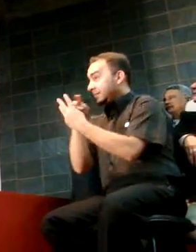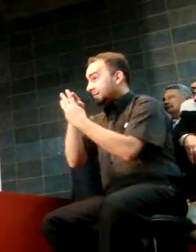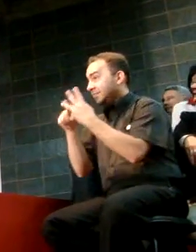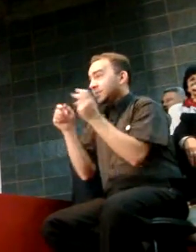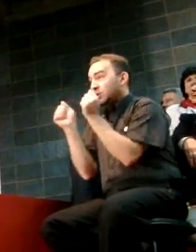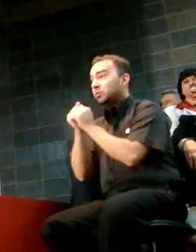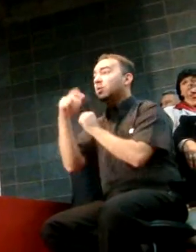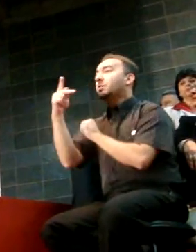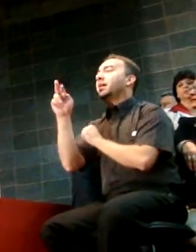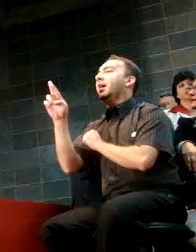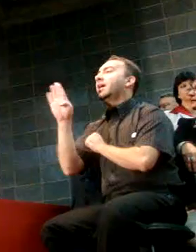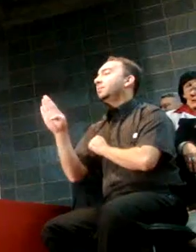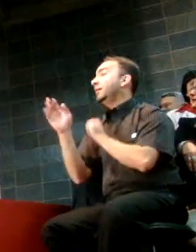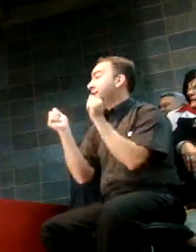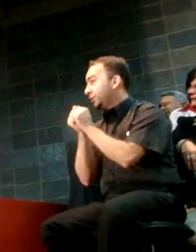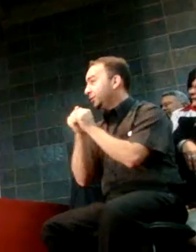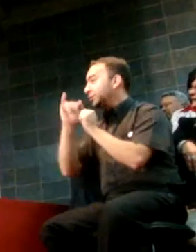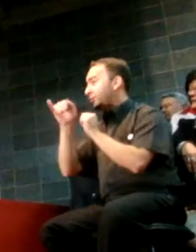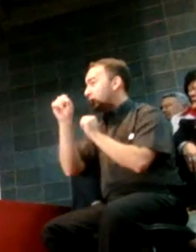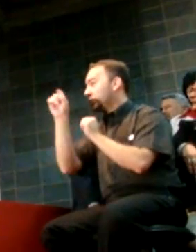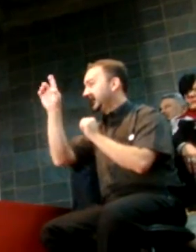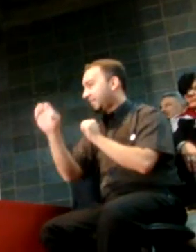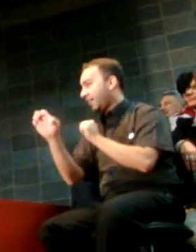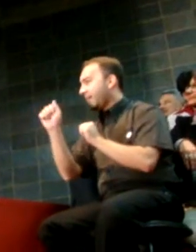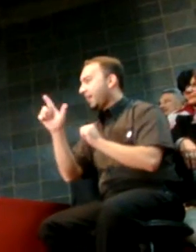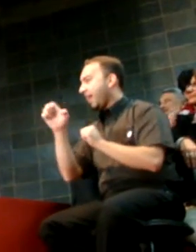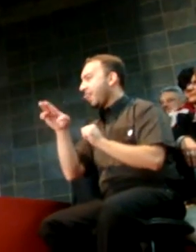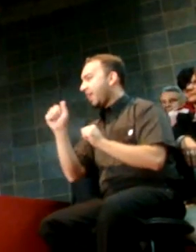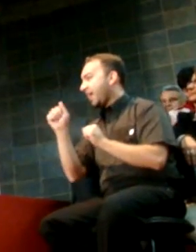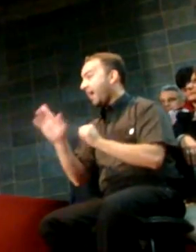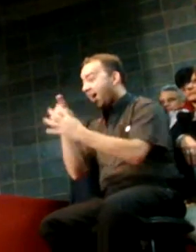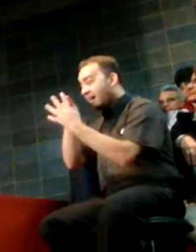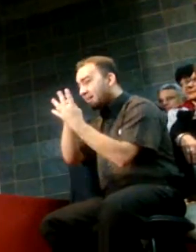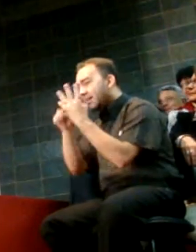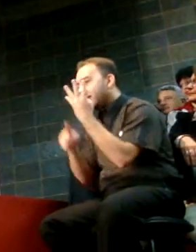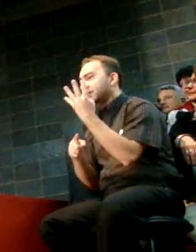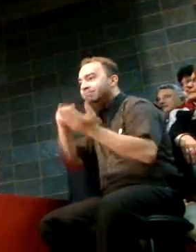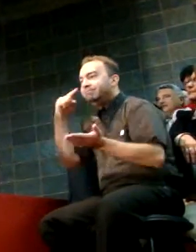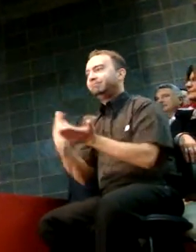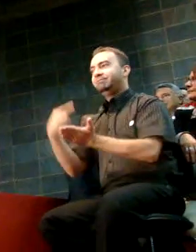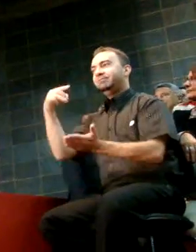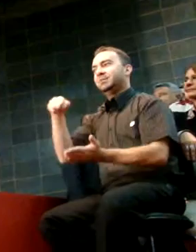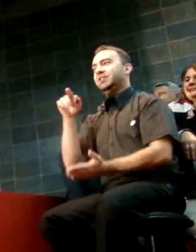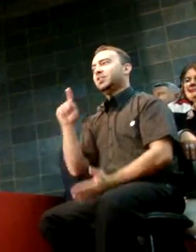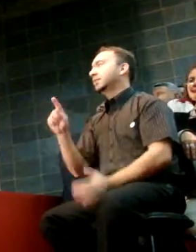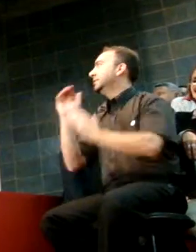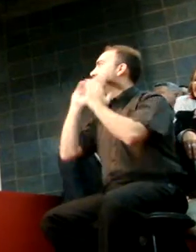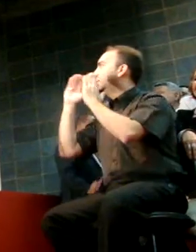PMDB do nosso Zé Rencar é o compromisso com Minas Gerais e com o Brasil.